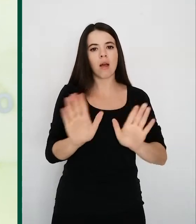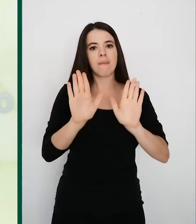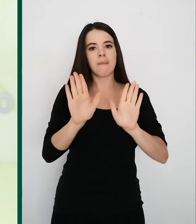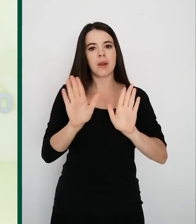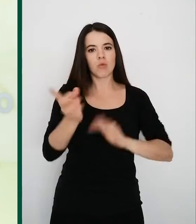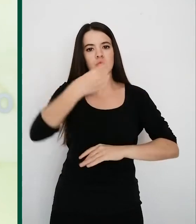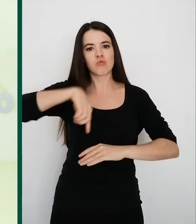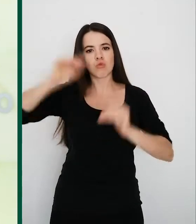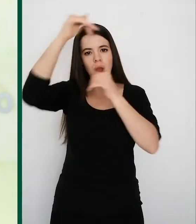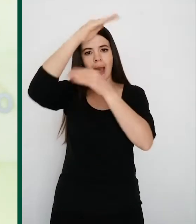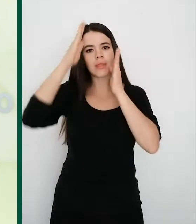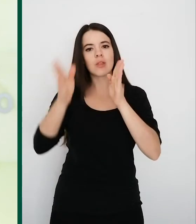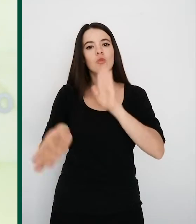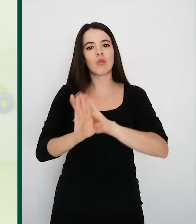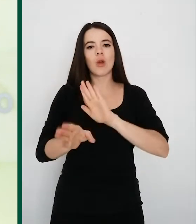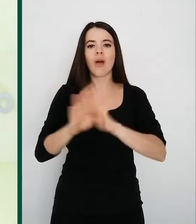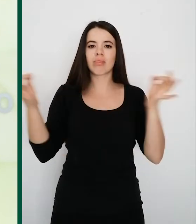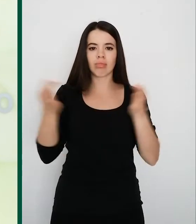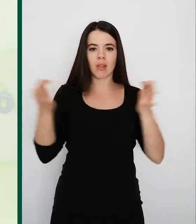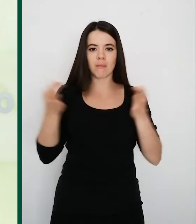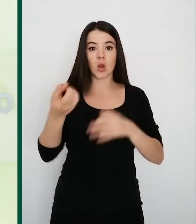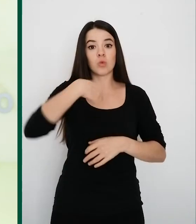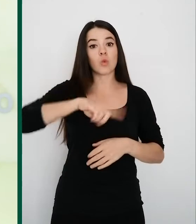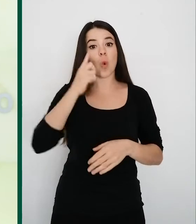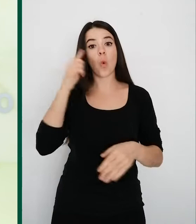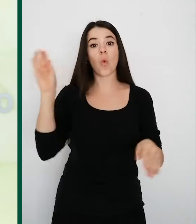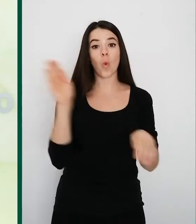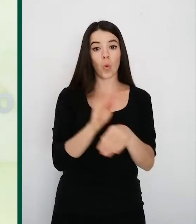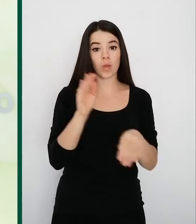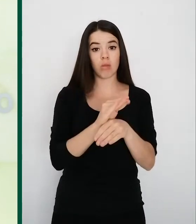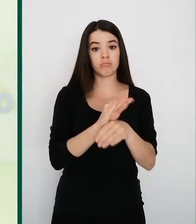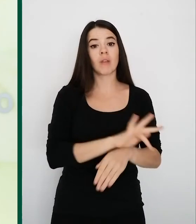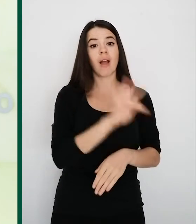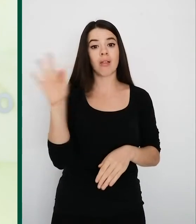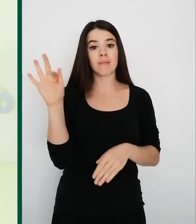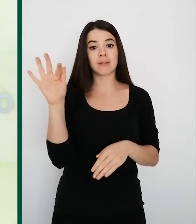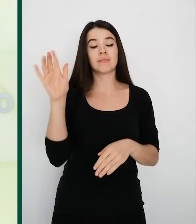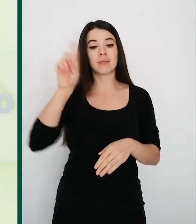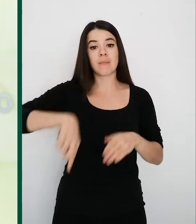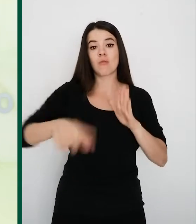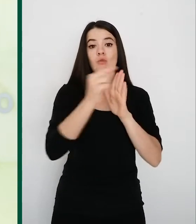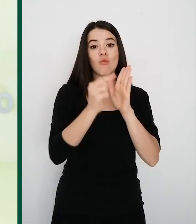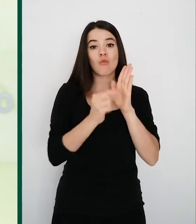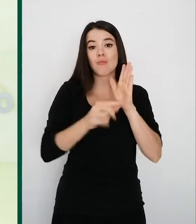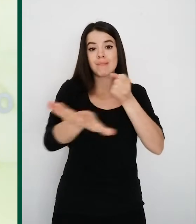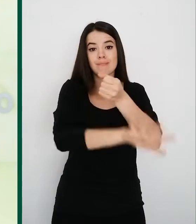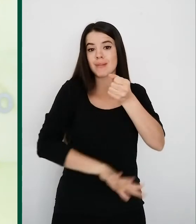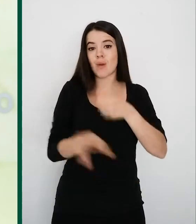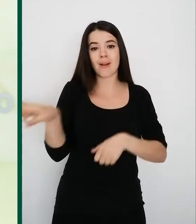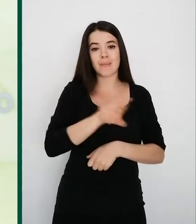ningún caso tenemos que bajar la guardia, que tenemos que seguir siendo prudentes y manteniendo estas reglas básicas que repetimos sin parar